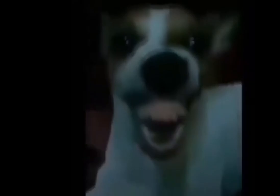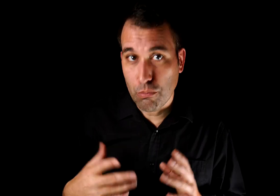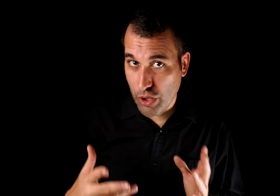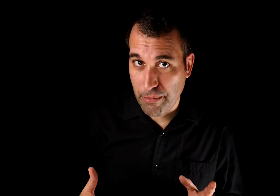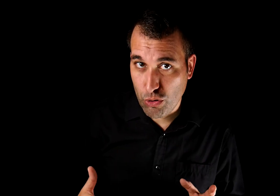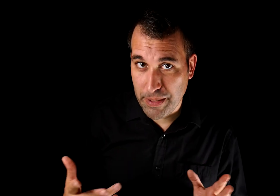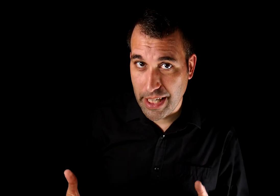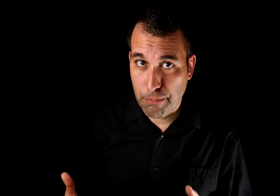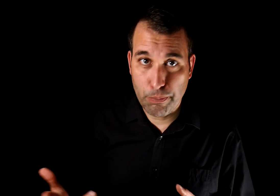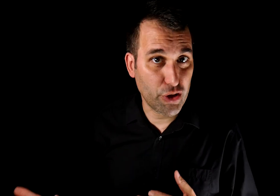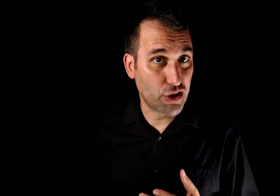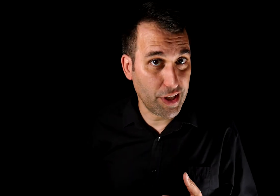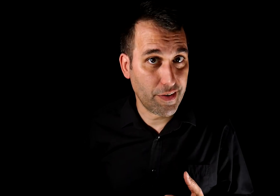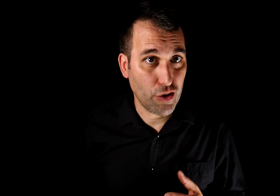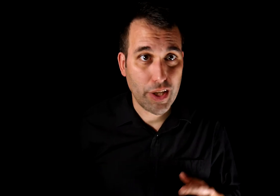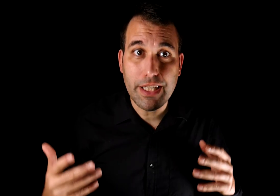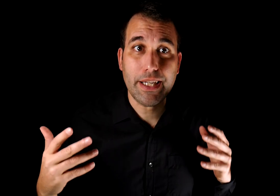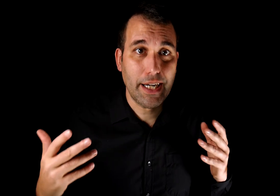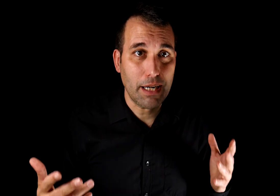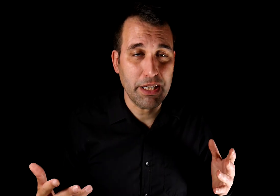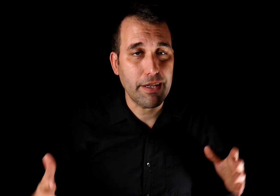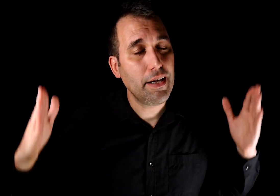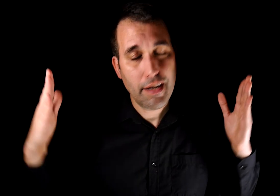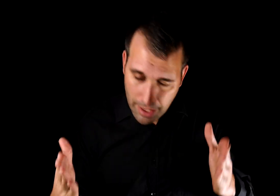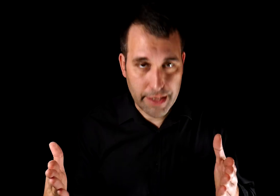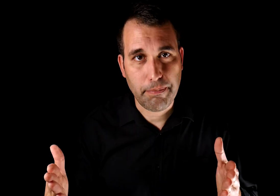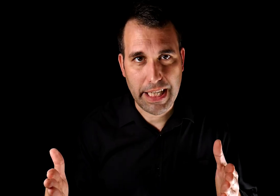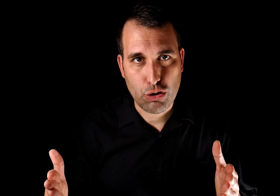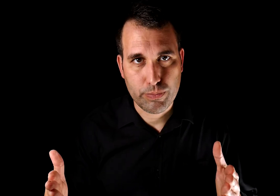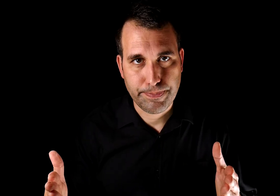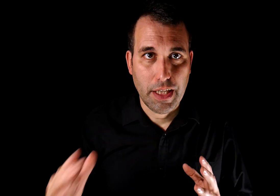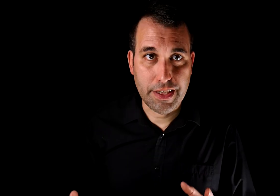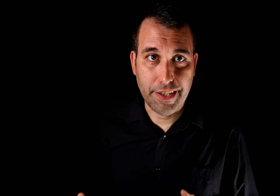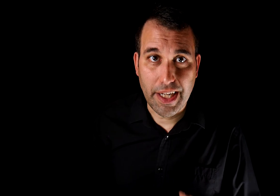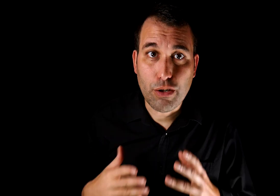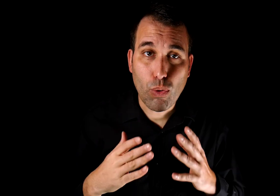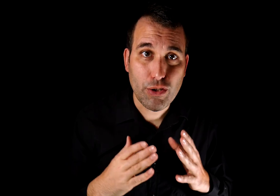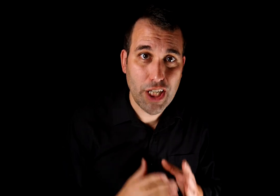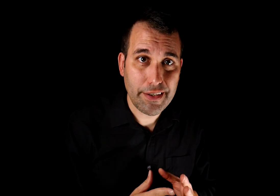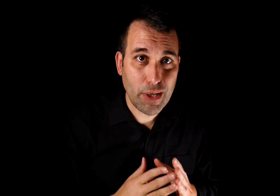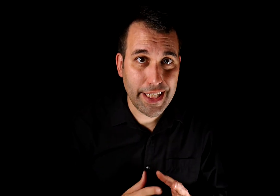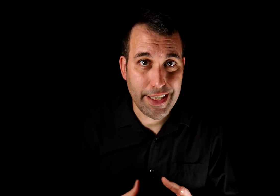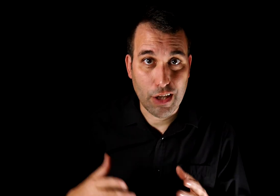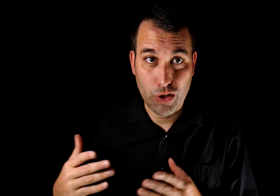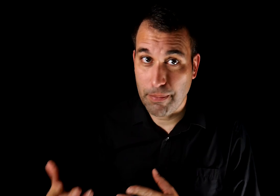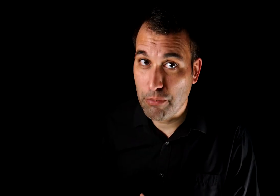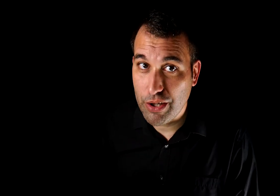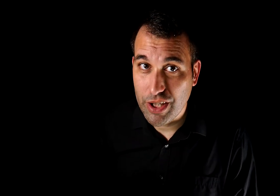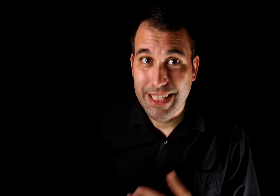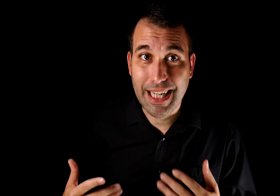Muy a menudo pasará por un proceso de intención y, generalmente, es inmediato. Es decir, en cuanto se lanza una crítica contra el manipulador, se